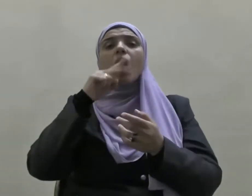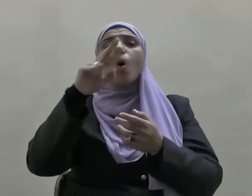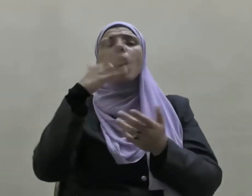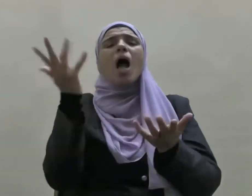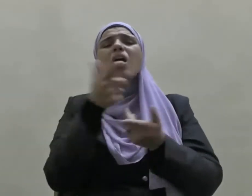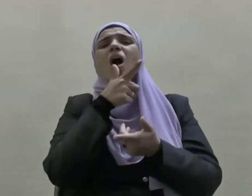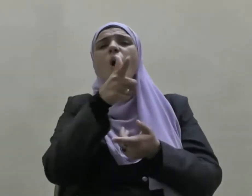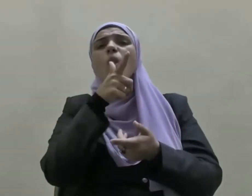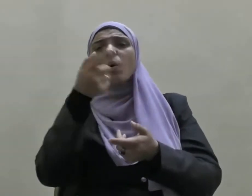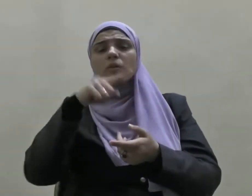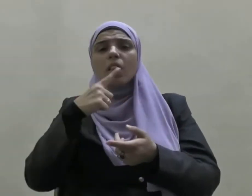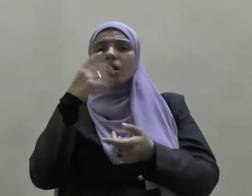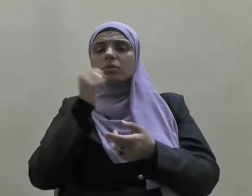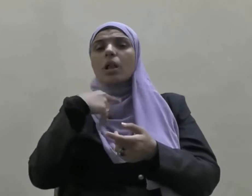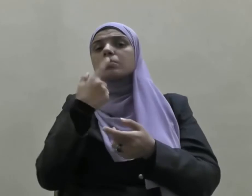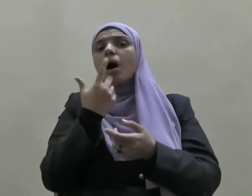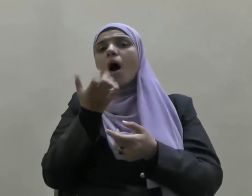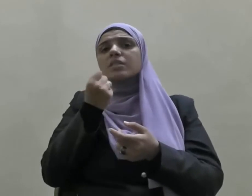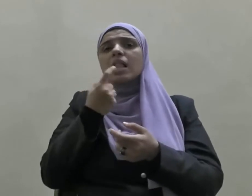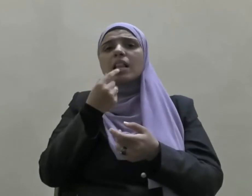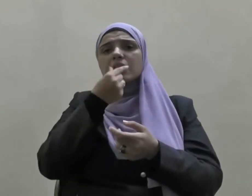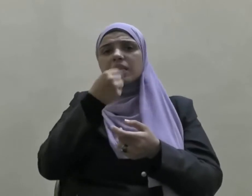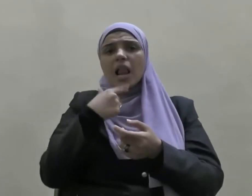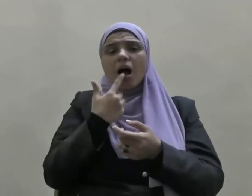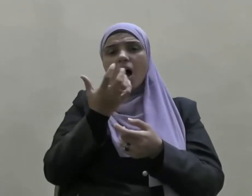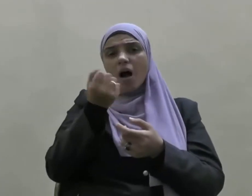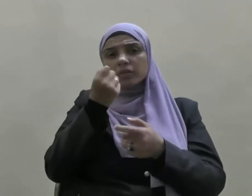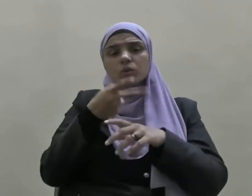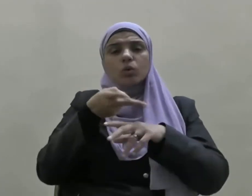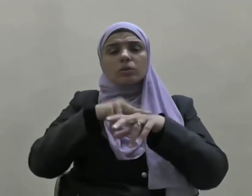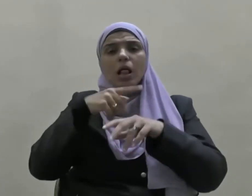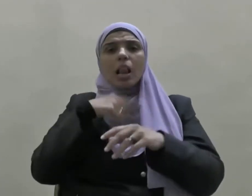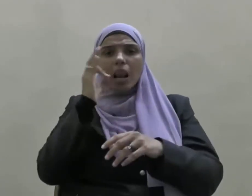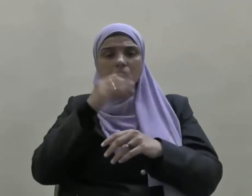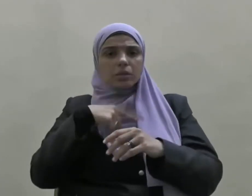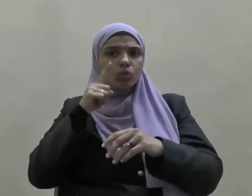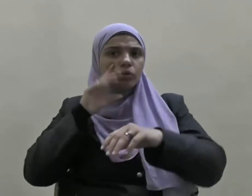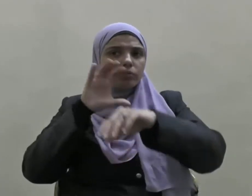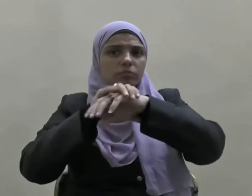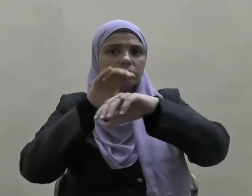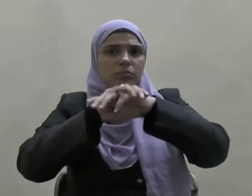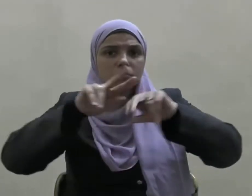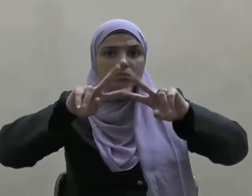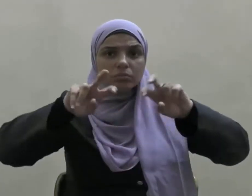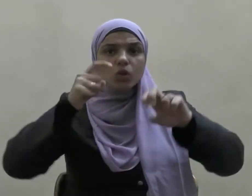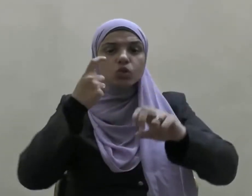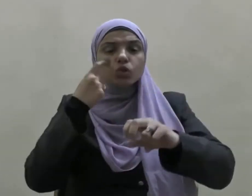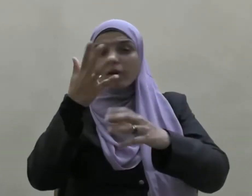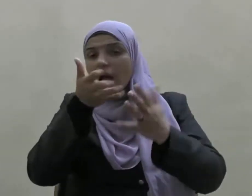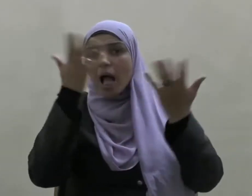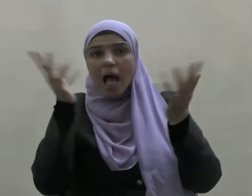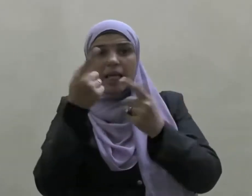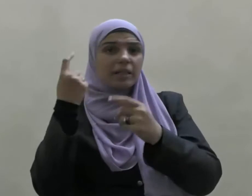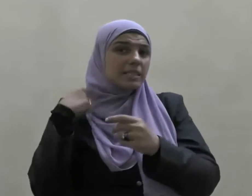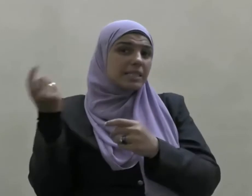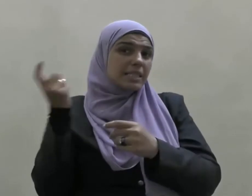أقوالهم وحفظ ألسنتهم والتفبت من كل ما يصل إلى